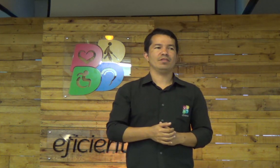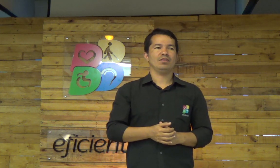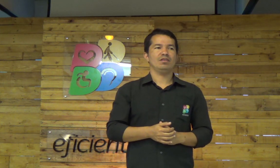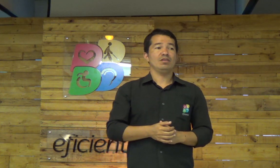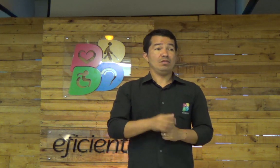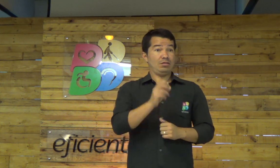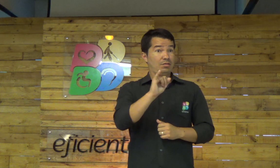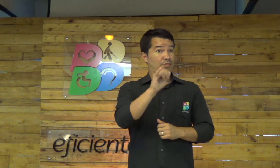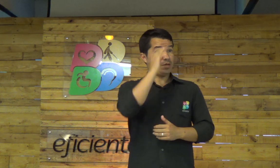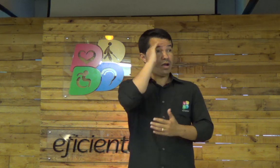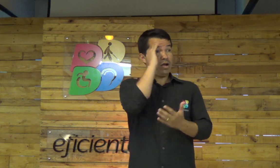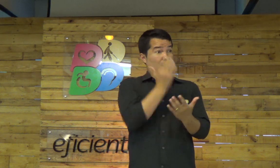podemos brincar com Jesus.